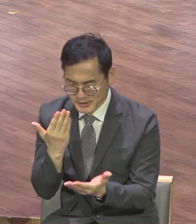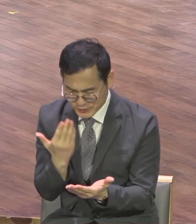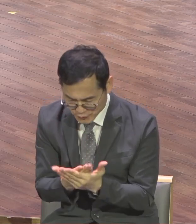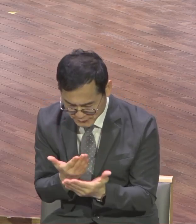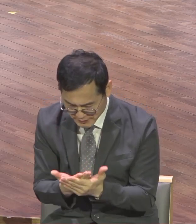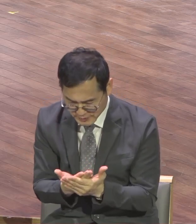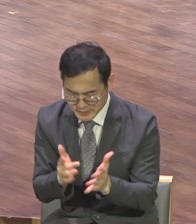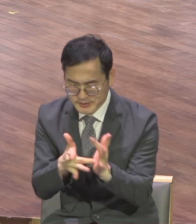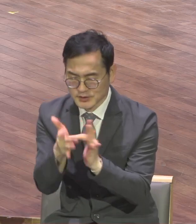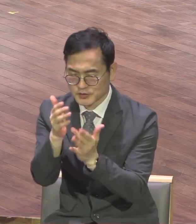아멘